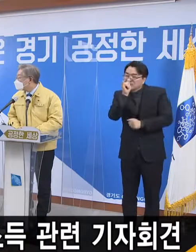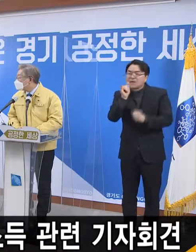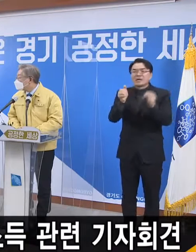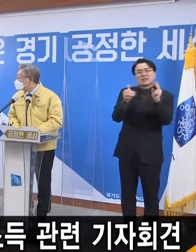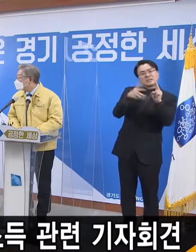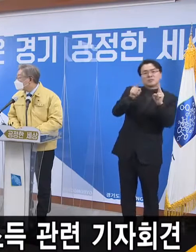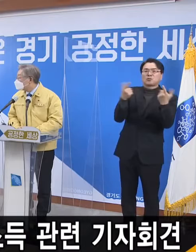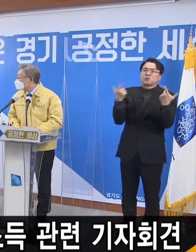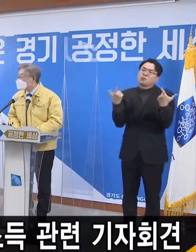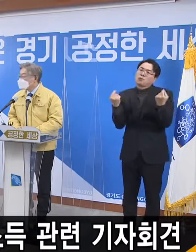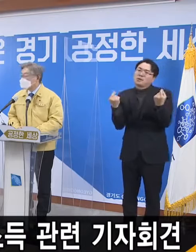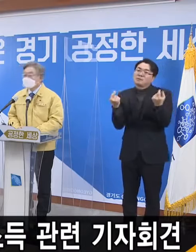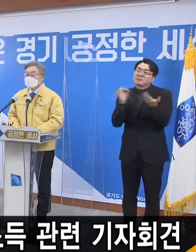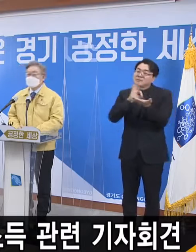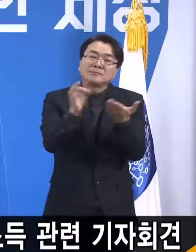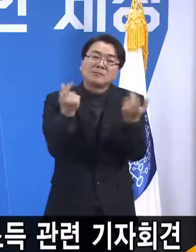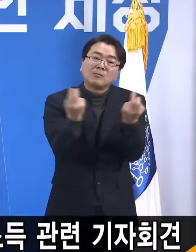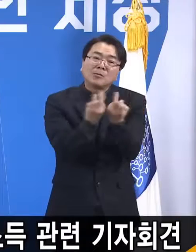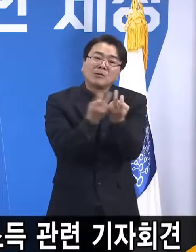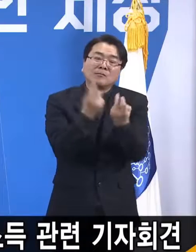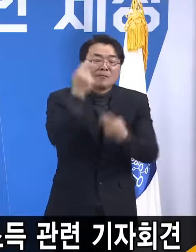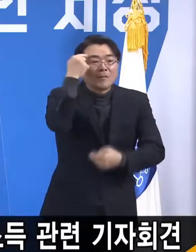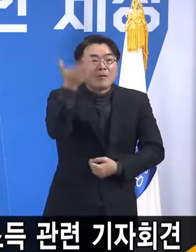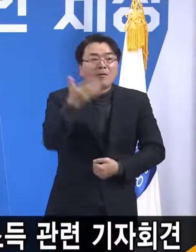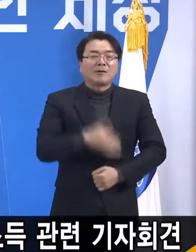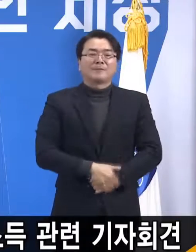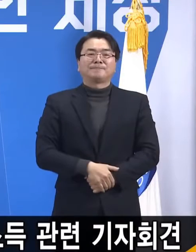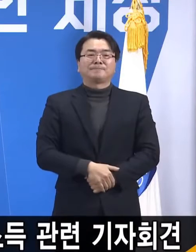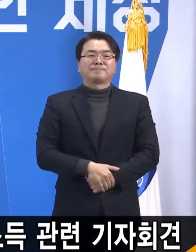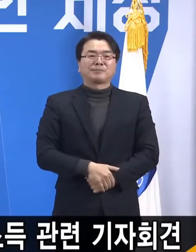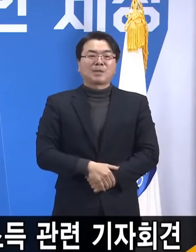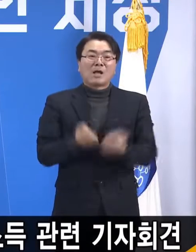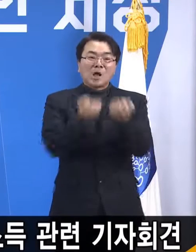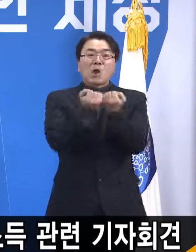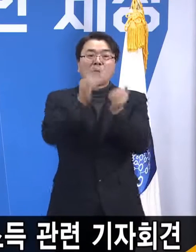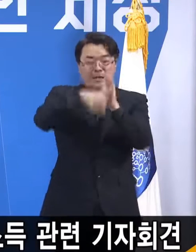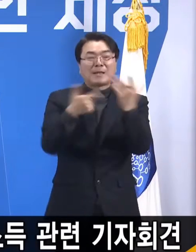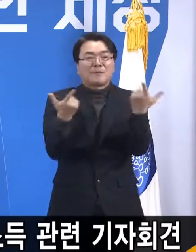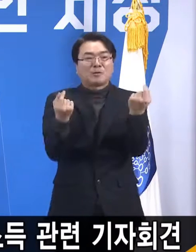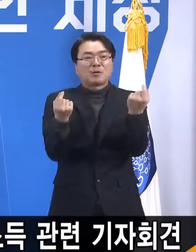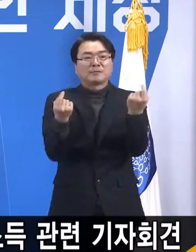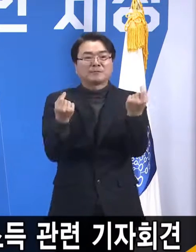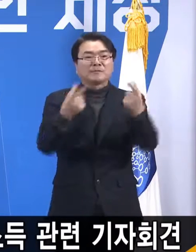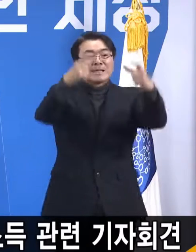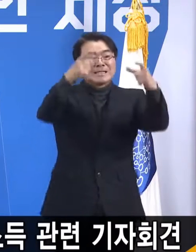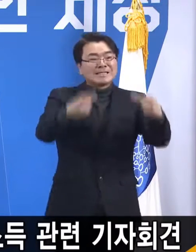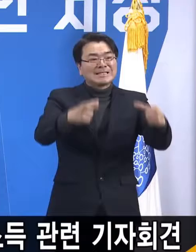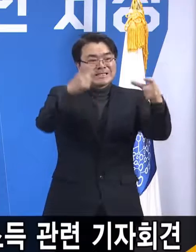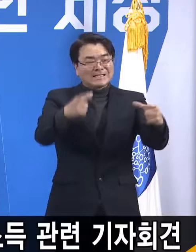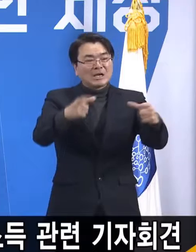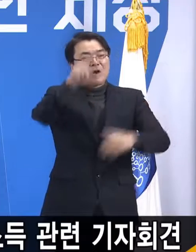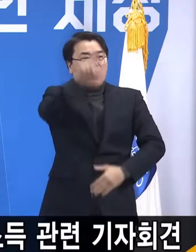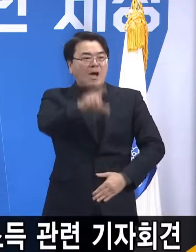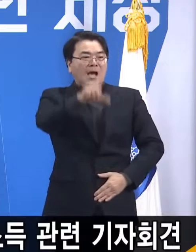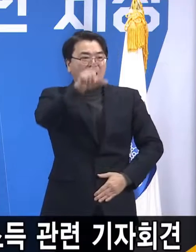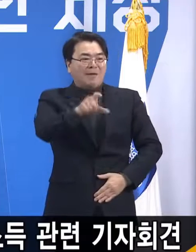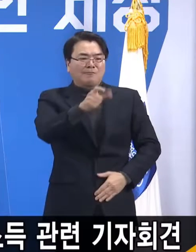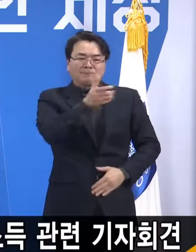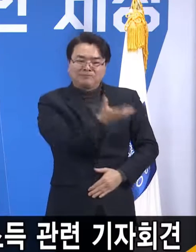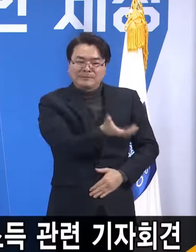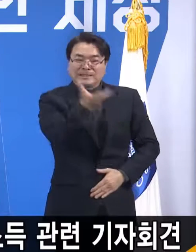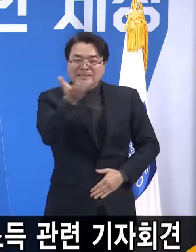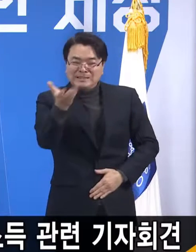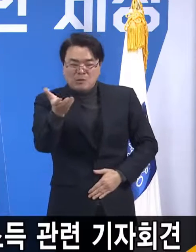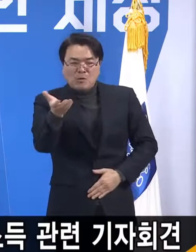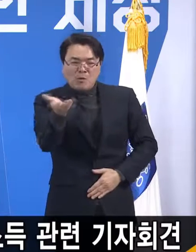지급하시는지 질문하셨습니다. 아까 말씀드렸던 것처럼 지역화폐는 지역 간 이동을 제한하는 효과도